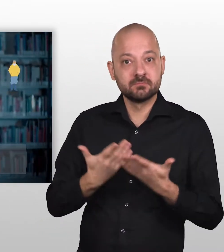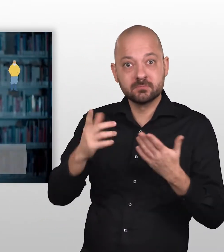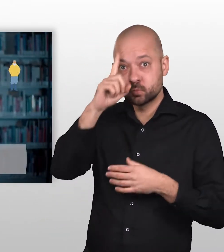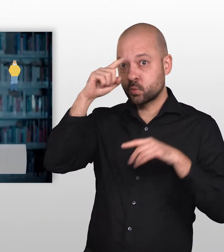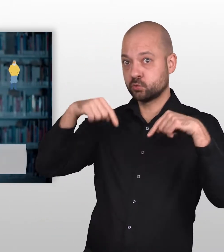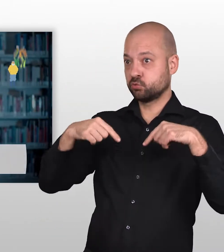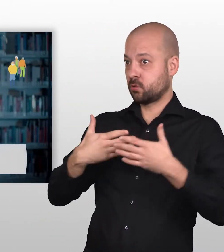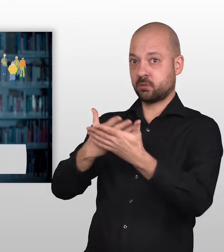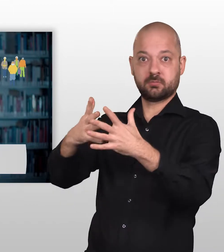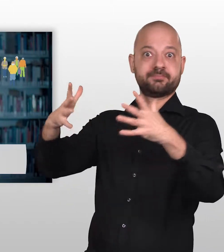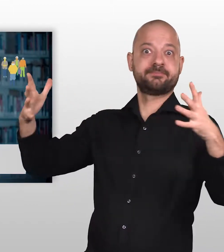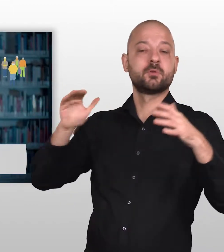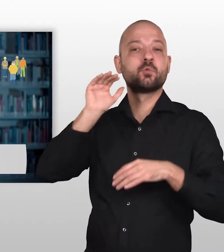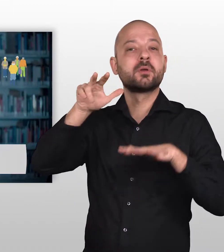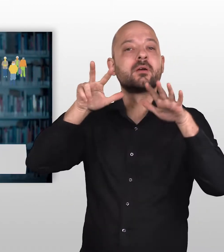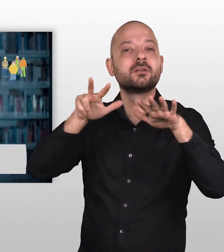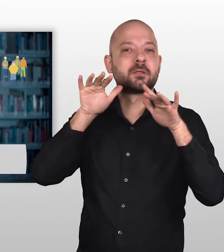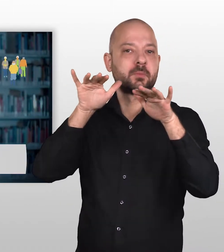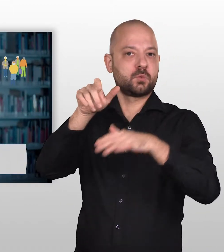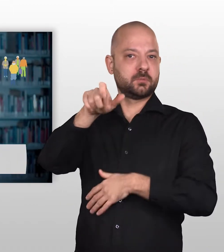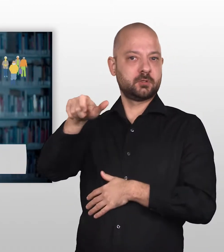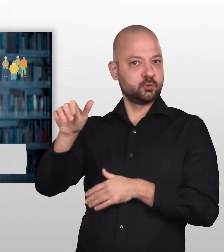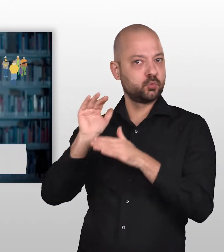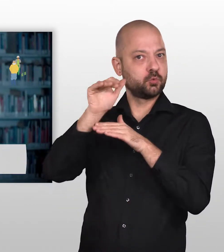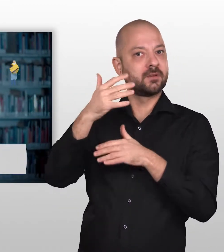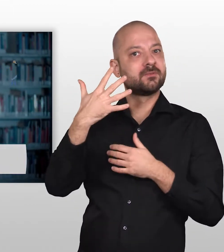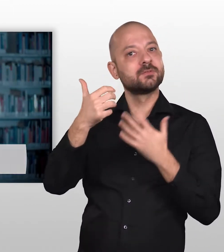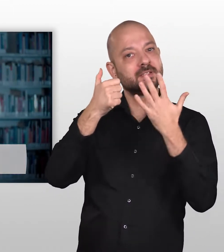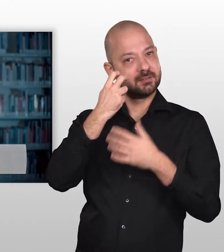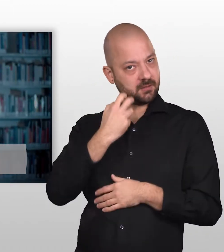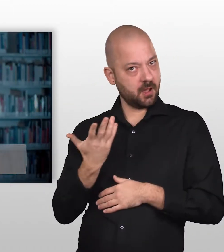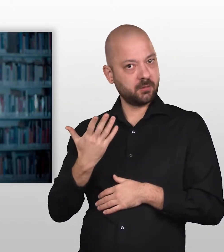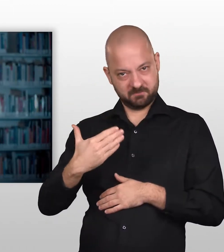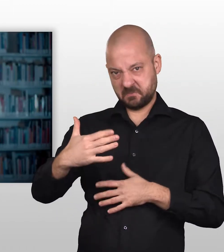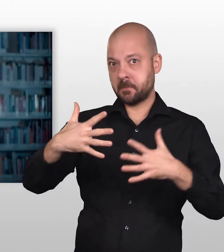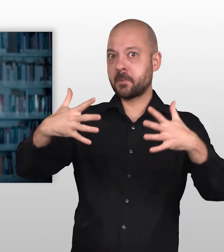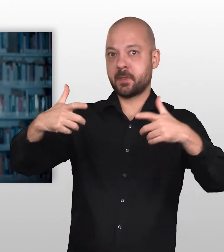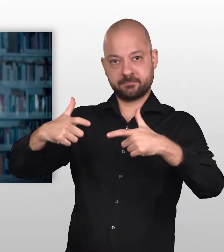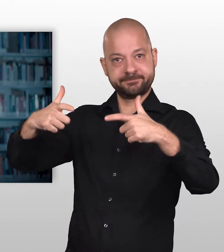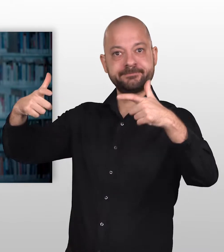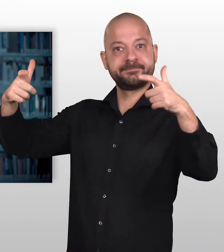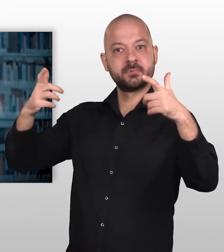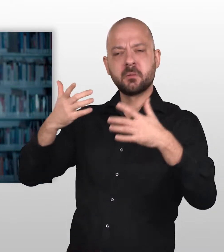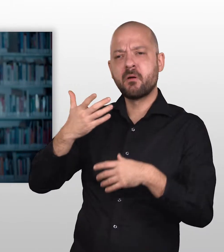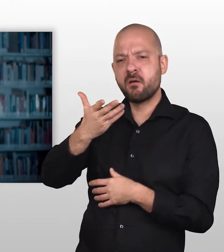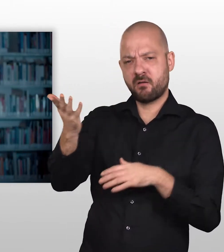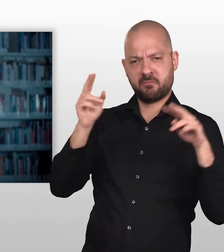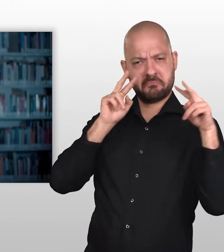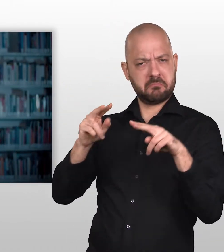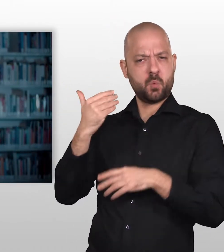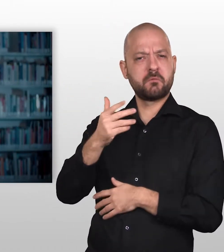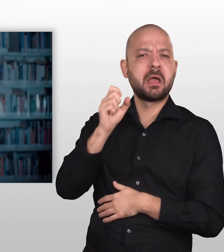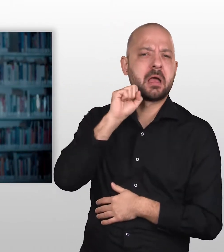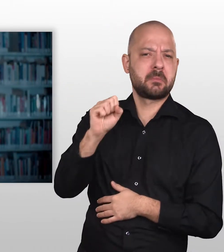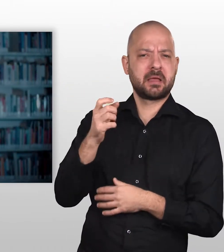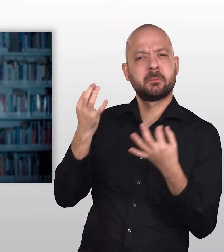65 Jahre. Tendenz steigend. Ältere Menschen werden oft als abhängig und hilfebedürftig betrachtet. Sie sind